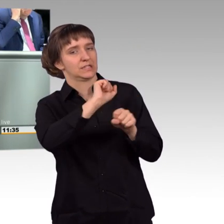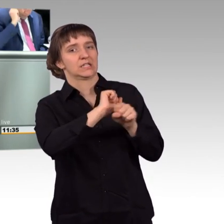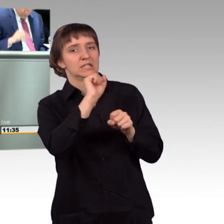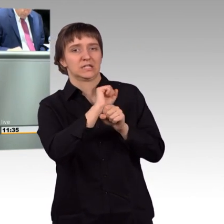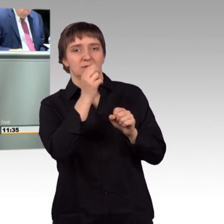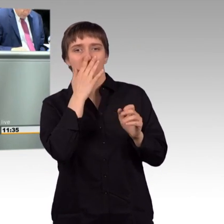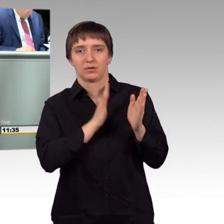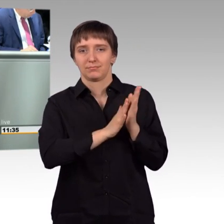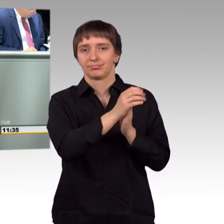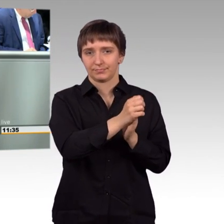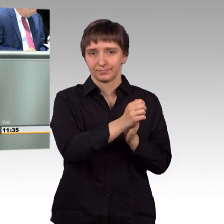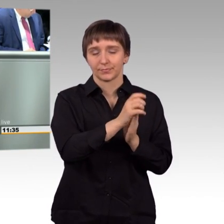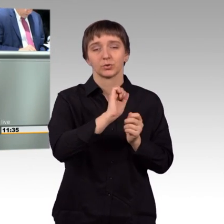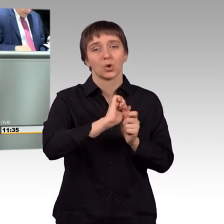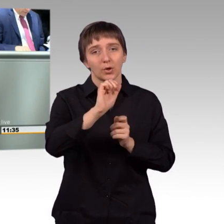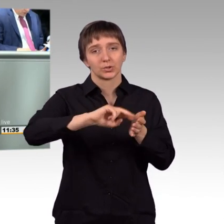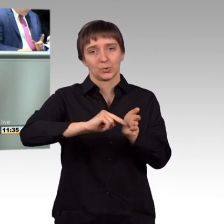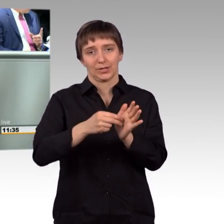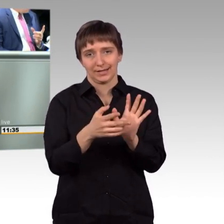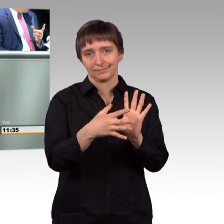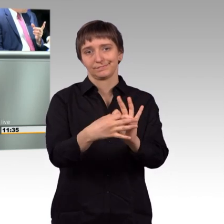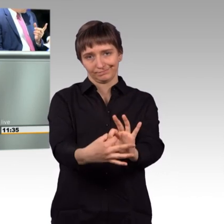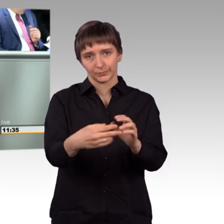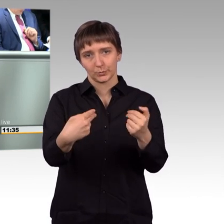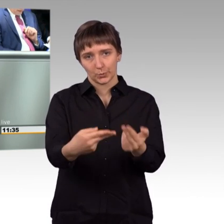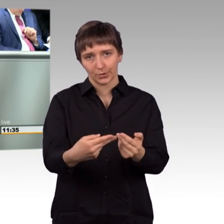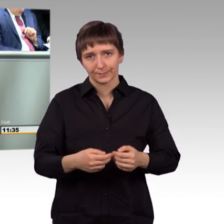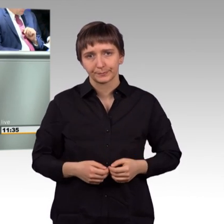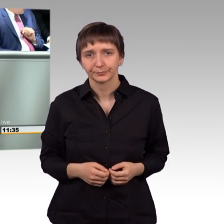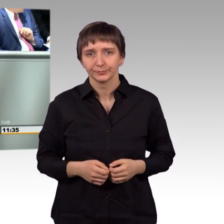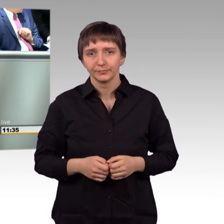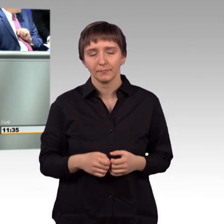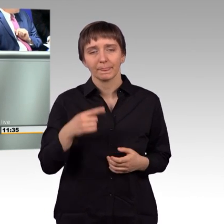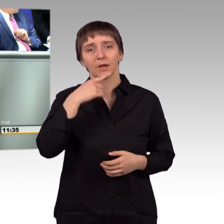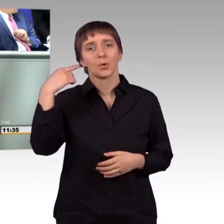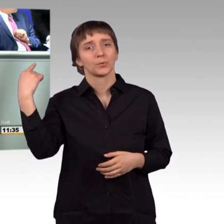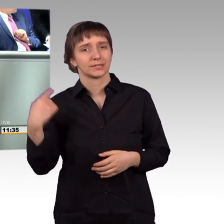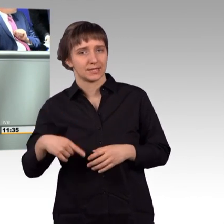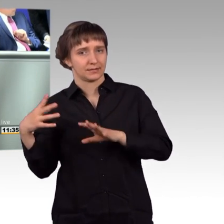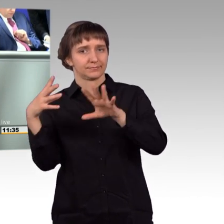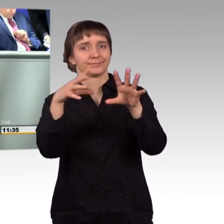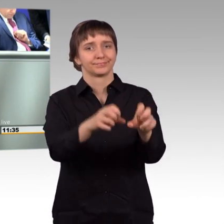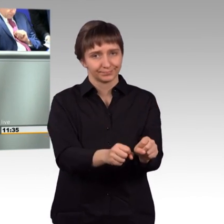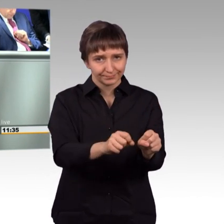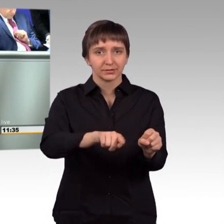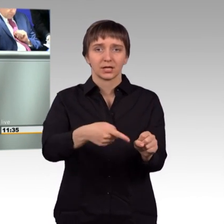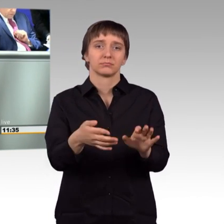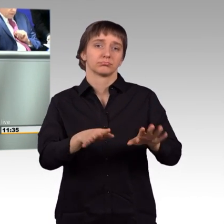Doch zurück zu Syrien. Nach dem Eingreifen der Russen wird Assad wohl bleiben. Der